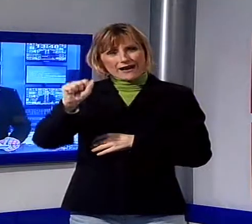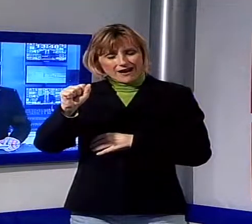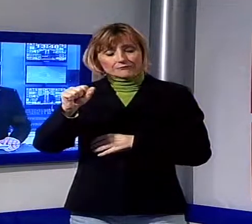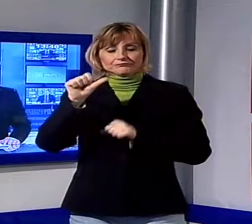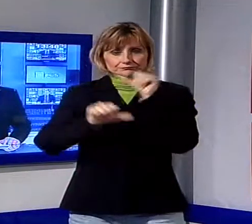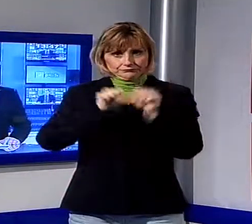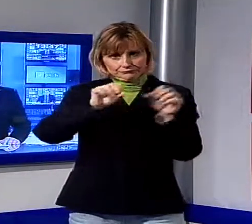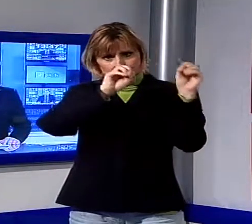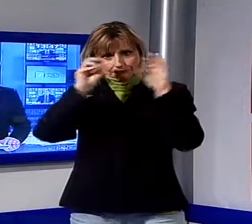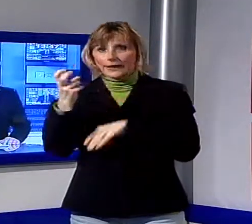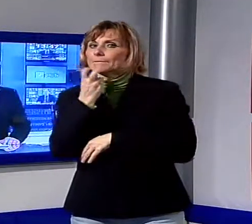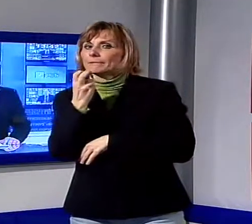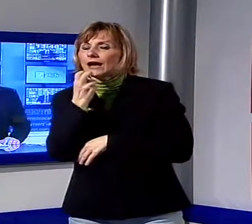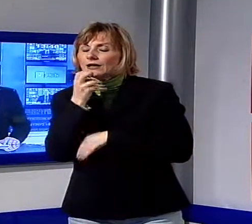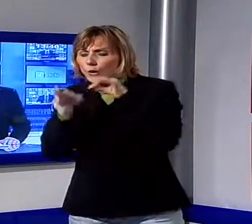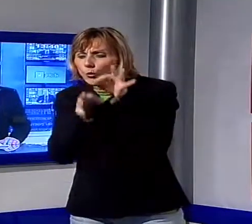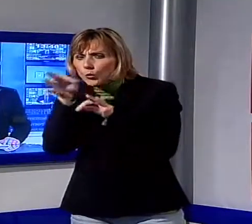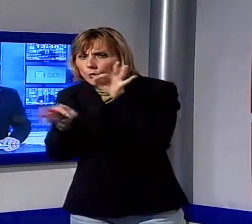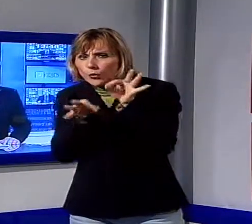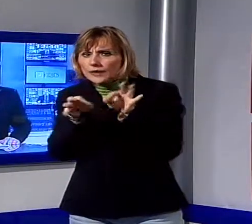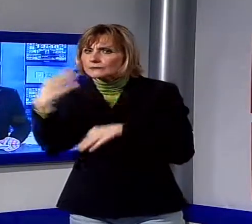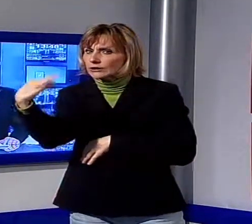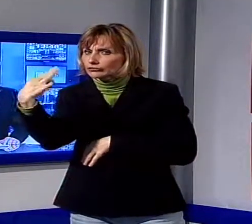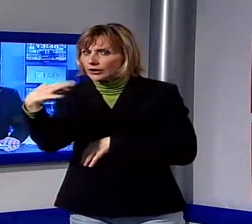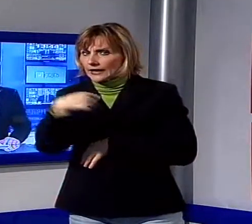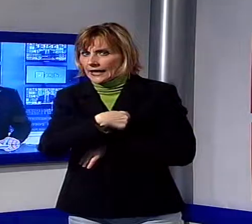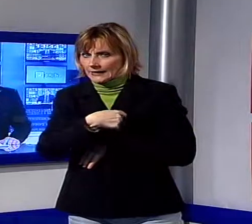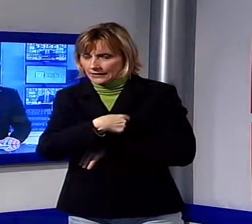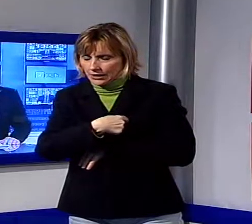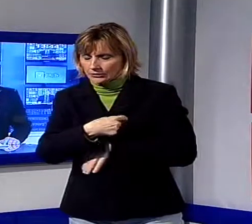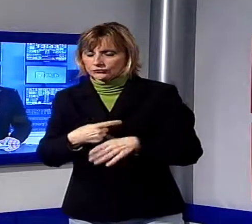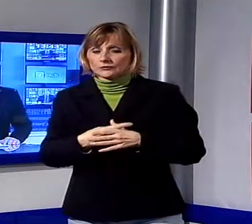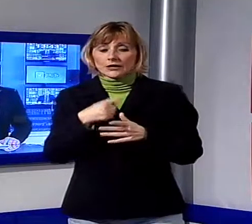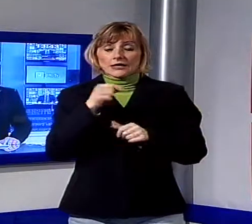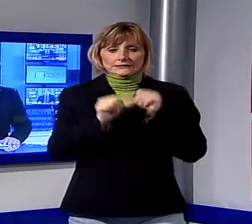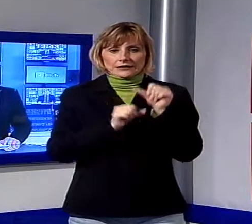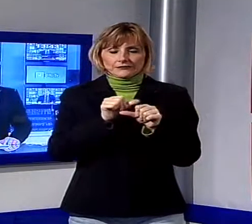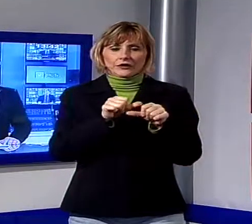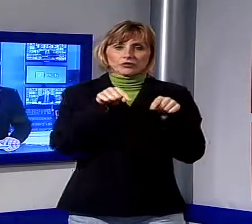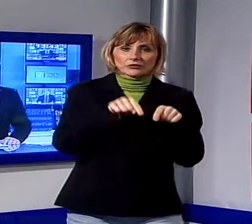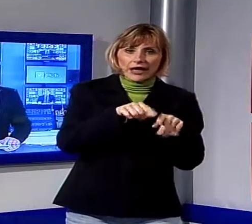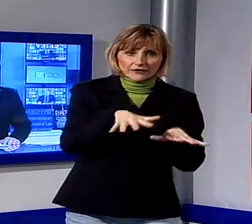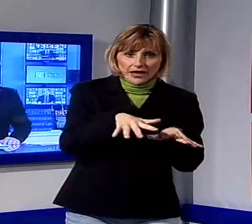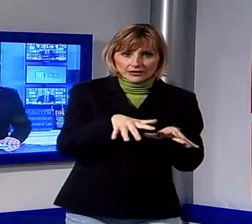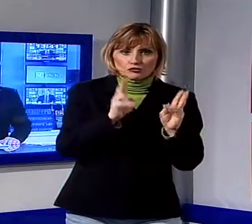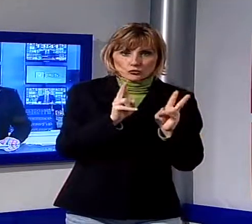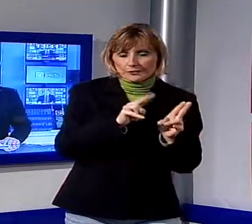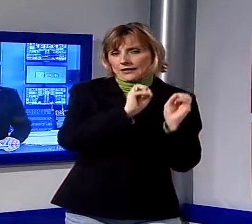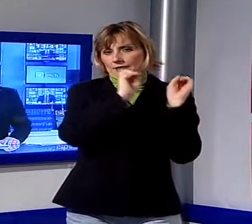ospedale specializzato in cure cardiache, quindi è stato trasferito da Viareggio a Massa. A dare l'allarme sono stati i vicini e sul posto, oltre che l